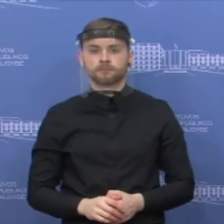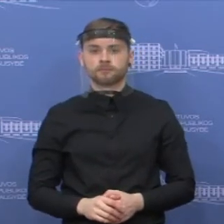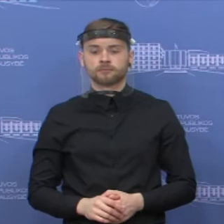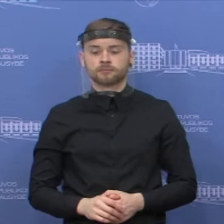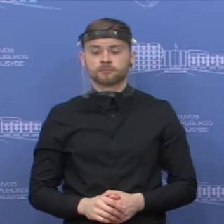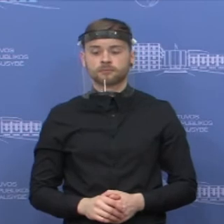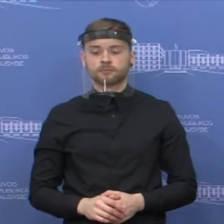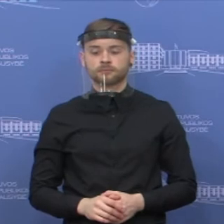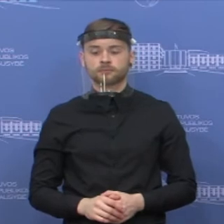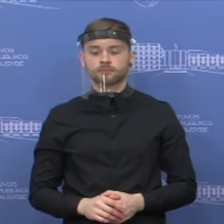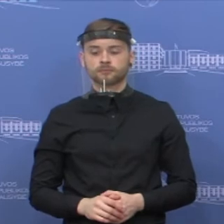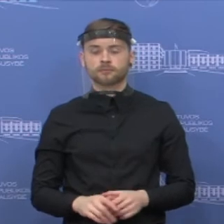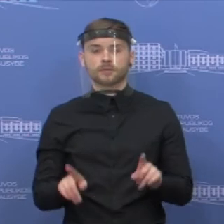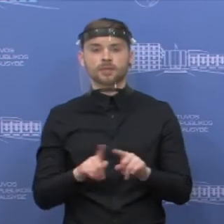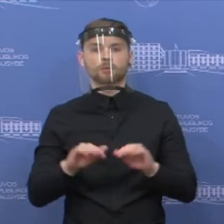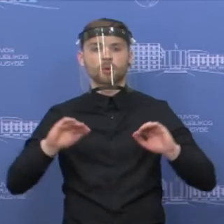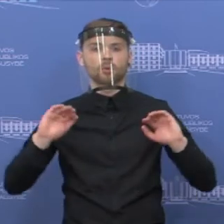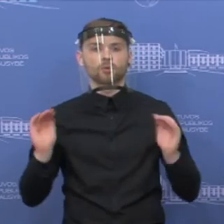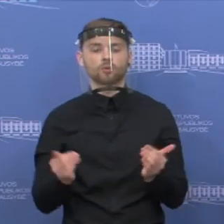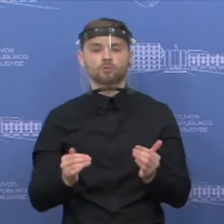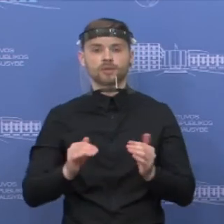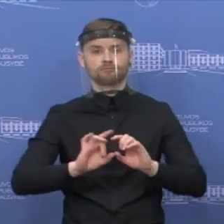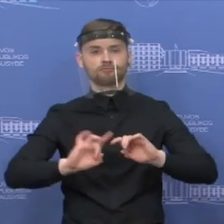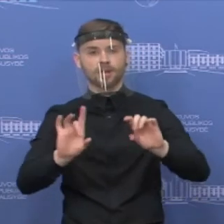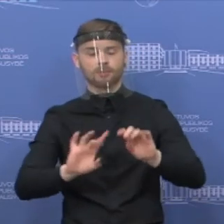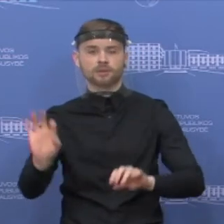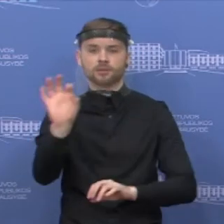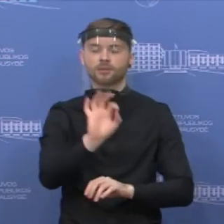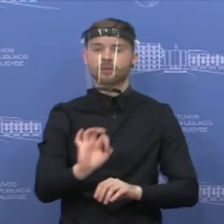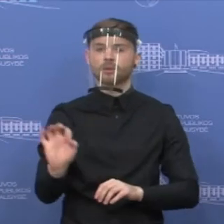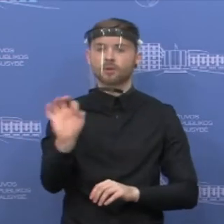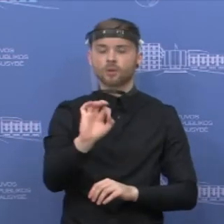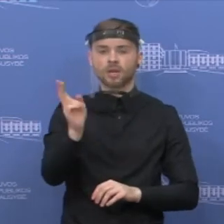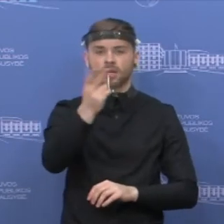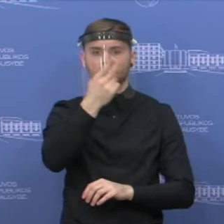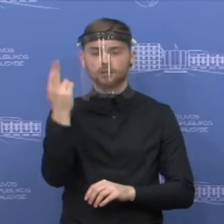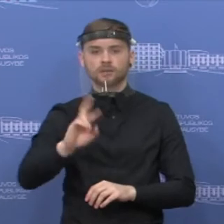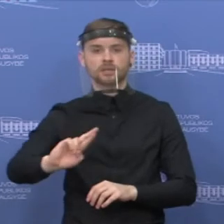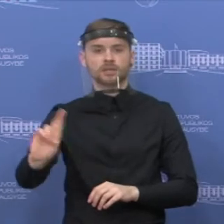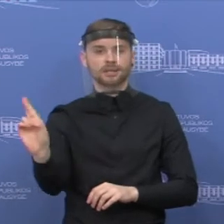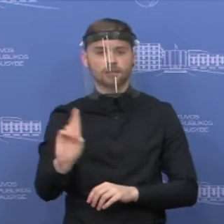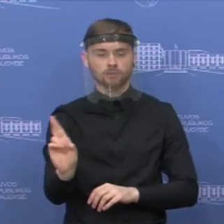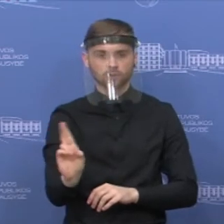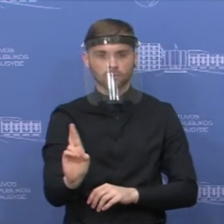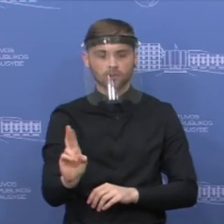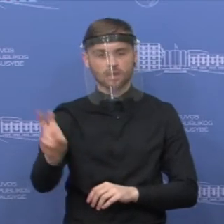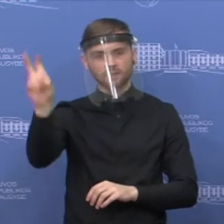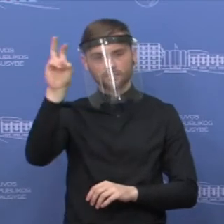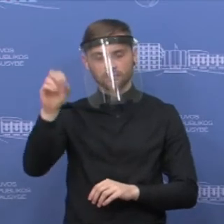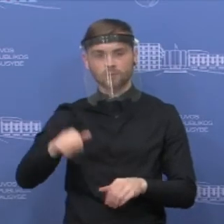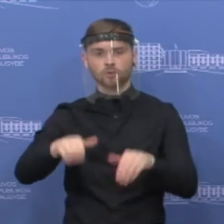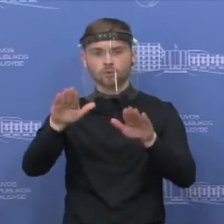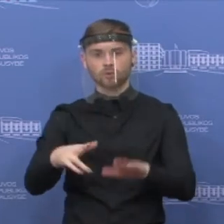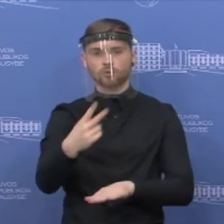Ir labai trumpai norėčiau pokomentuoti Lietuvos Respublikos vyriausybės